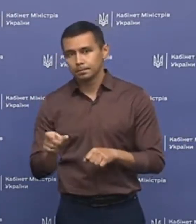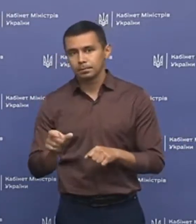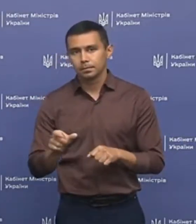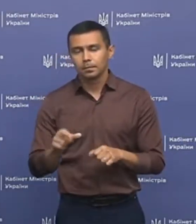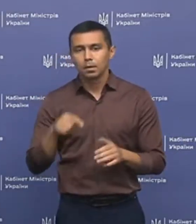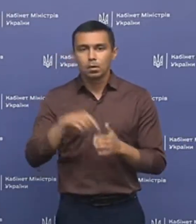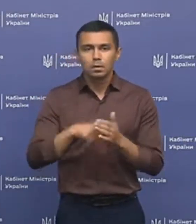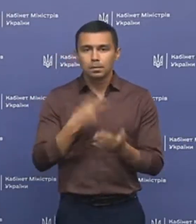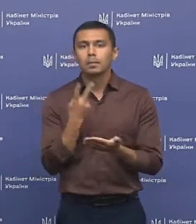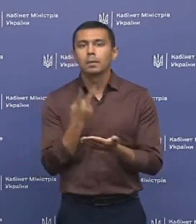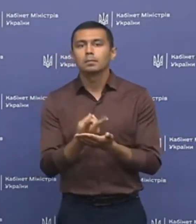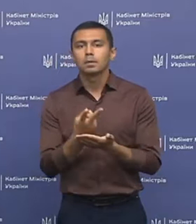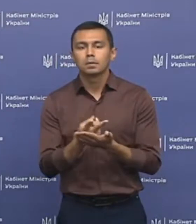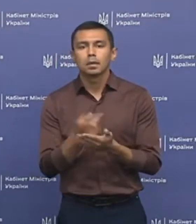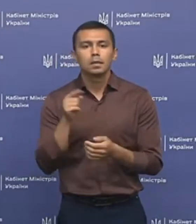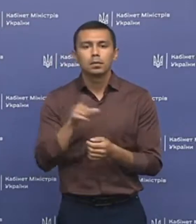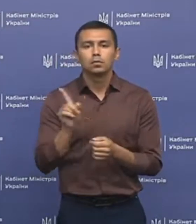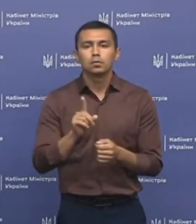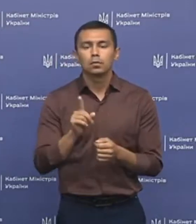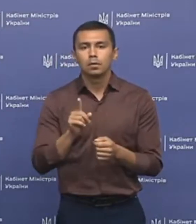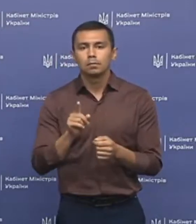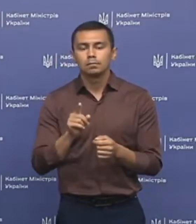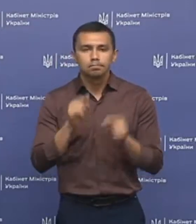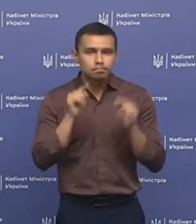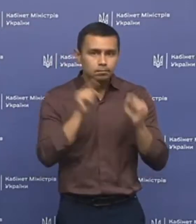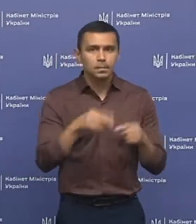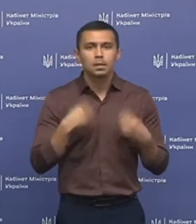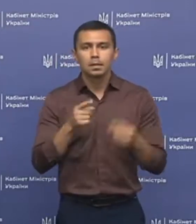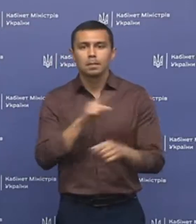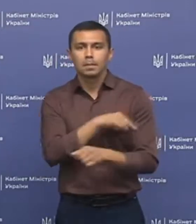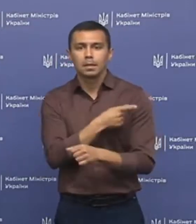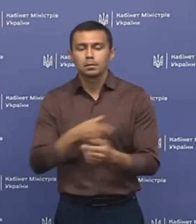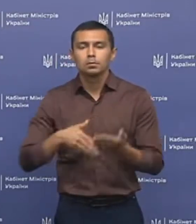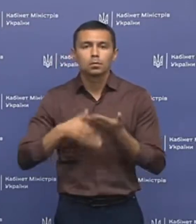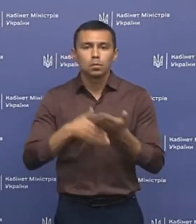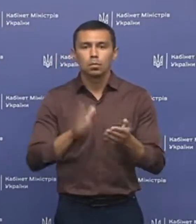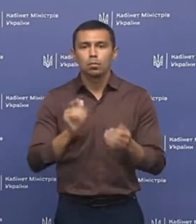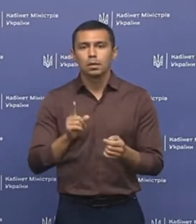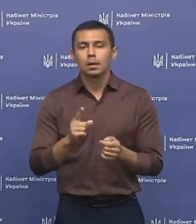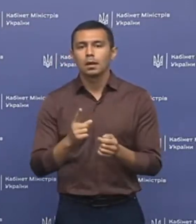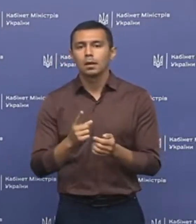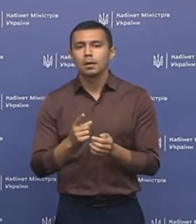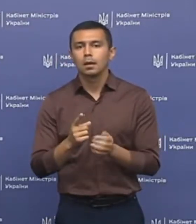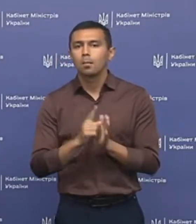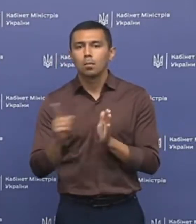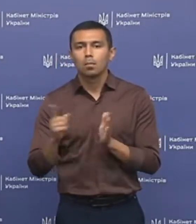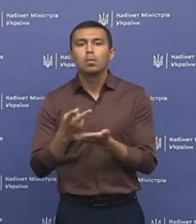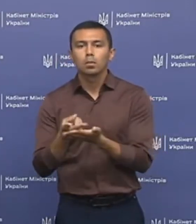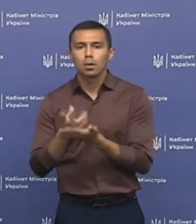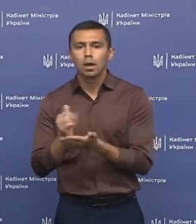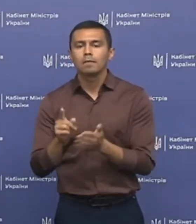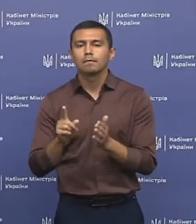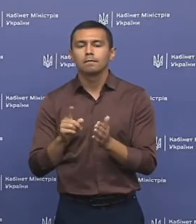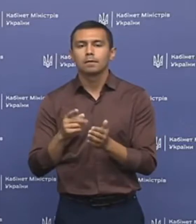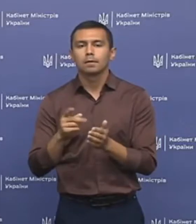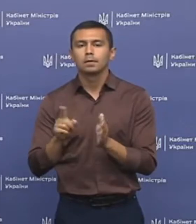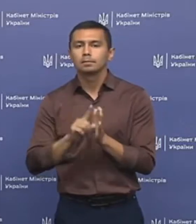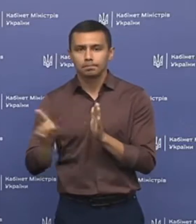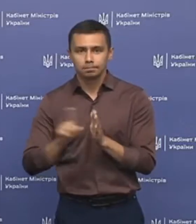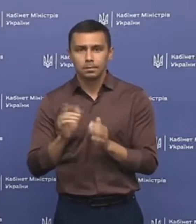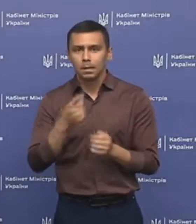Концепція передбачає те, що фокус надання психіатричної допомоги буде на амбулаторному рівні, а не у стаціонарах.